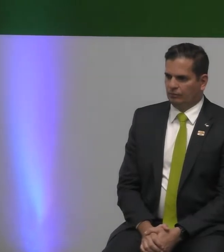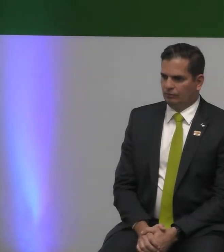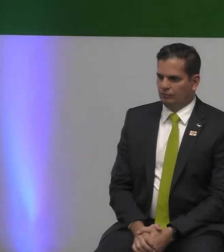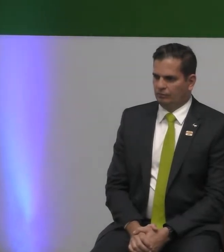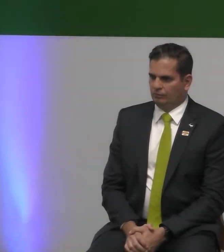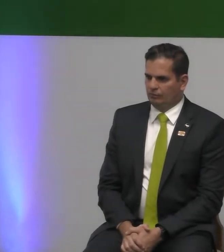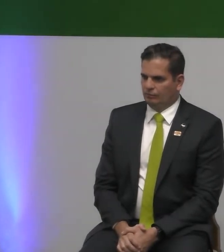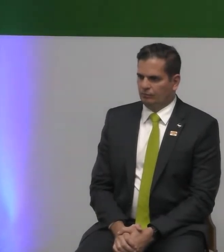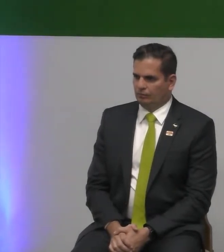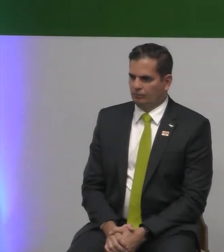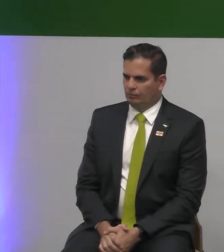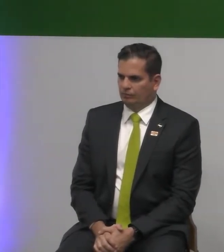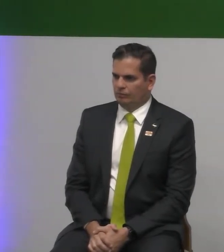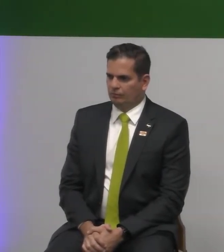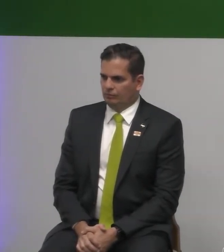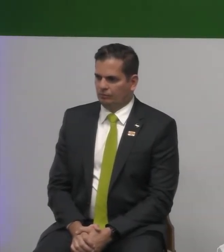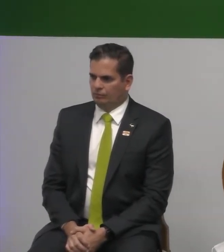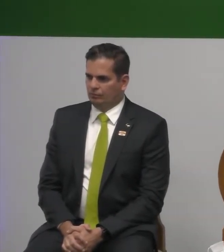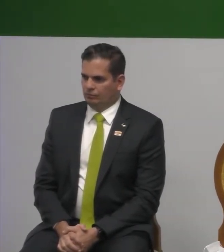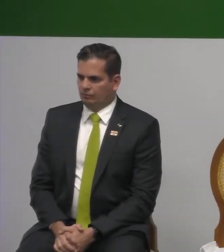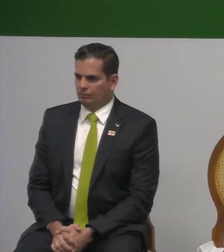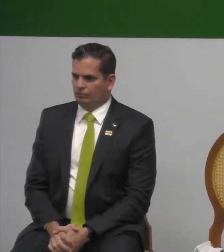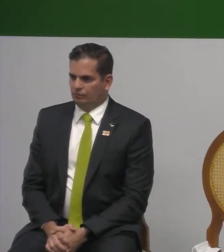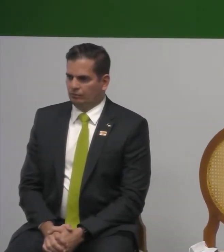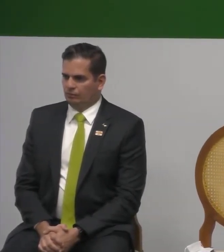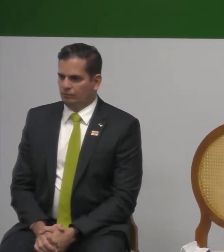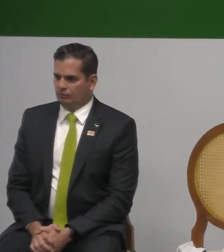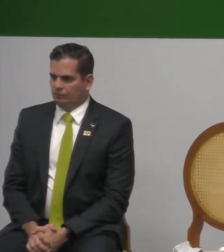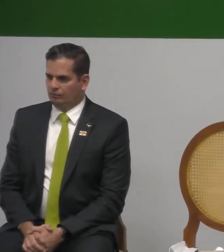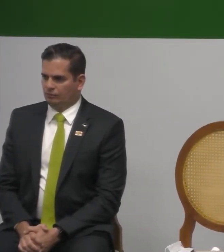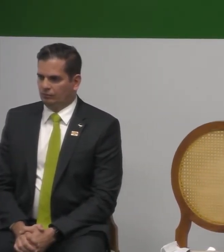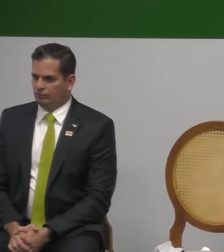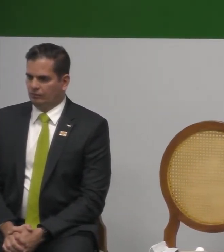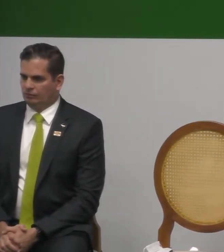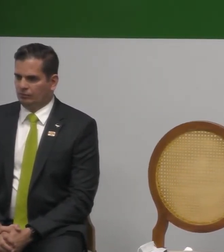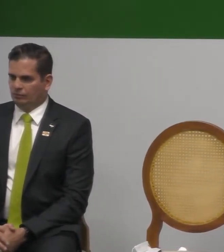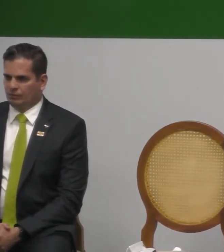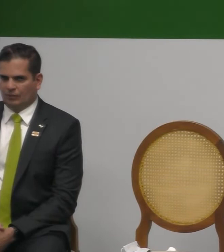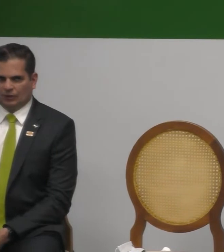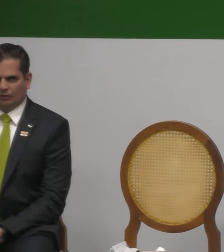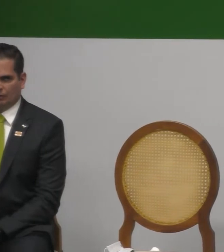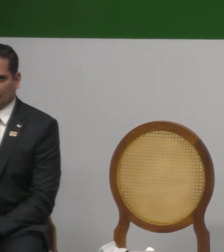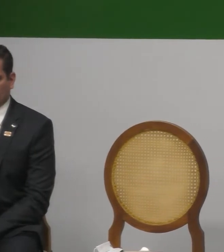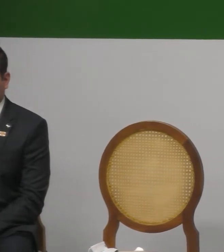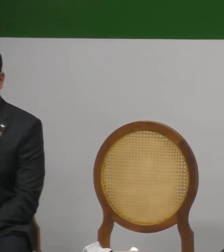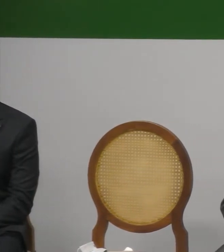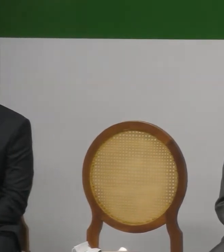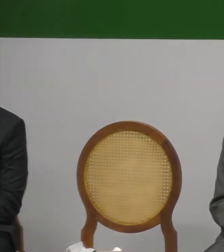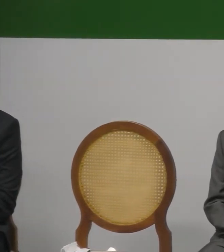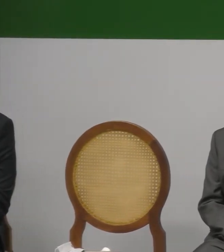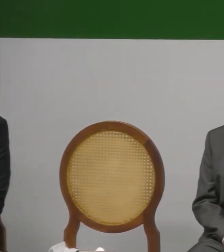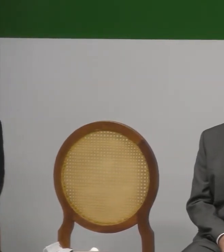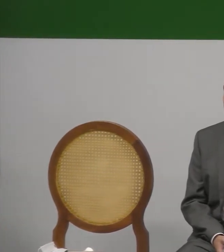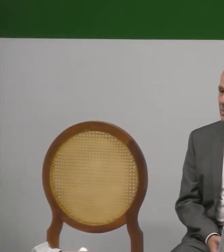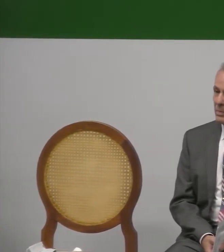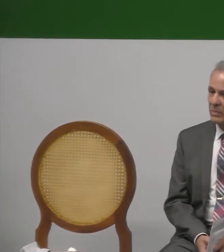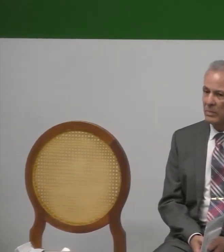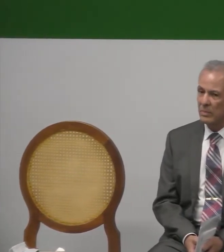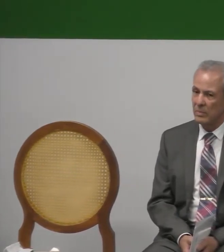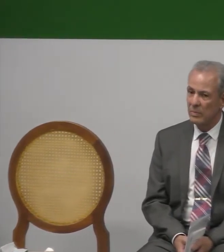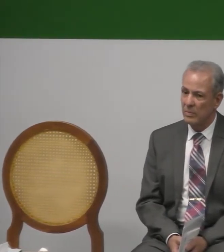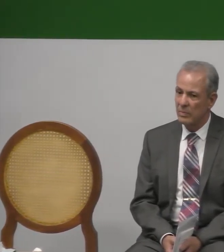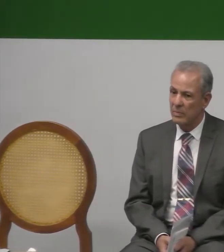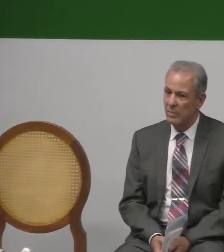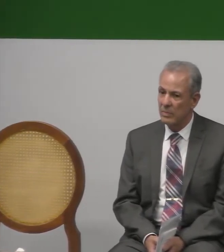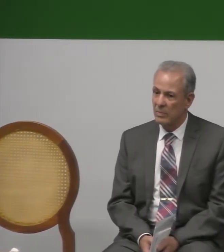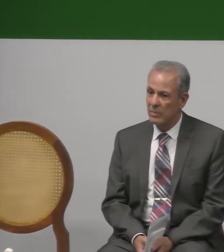Diminuindo O sofrimento Desses milhões De brasileiros Parabéns A todos Os ministros Que trabalharam